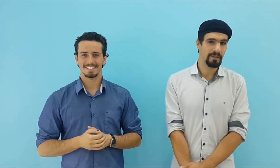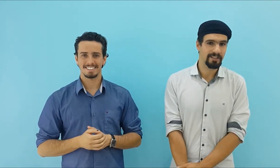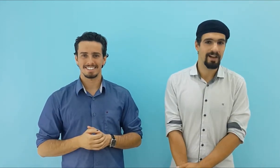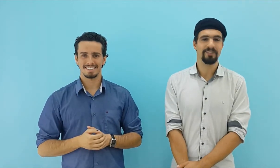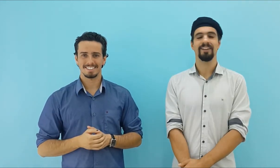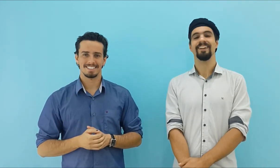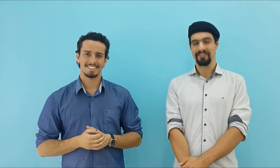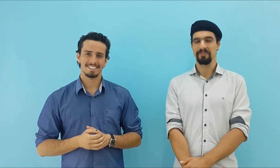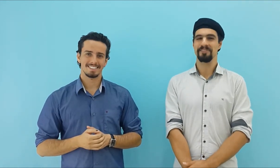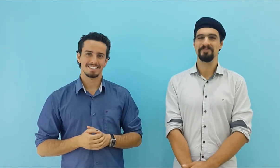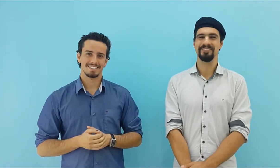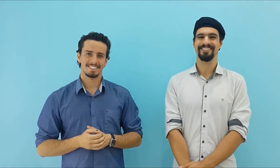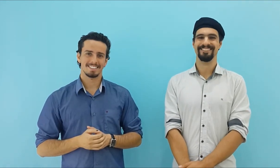seu comentário. Até o próximo vídeo.